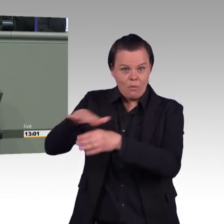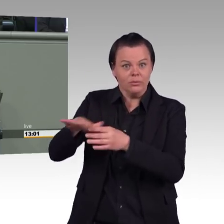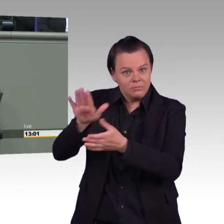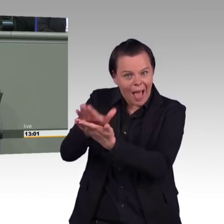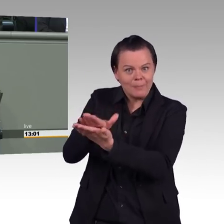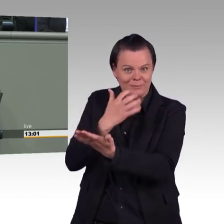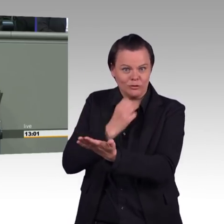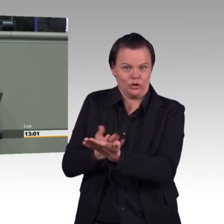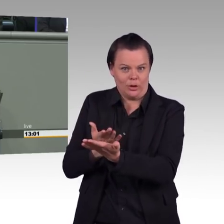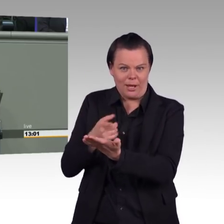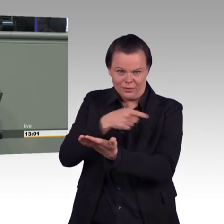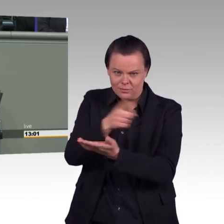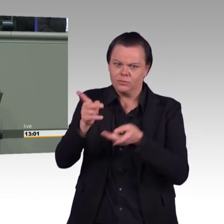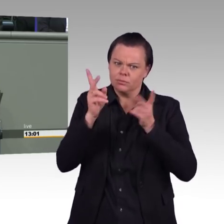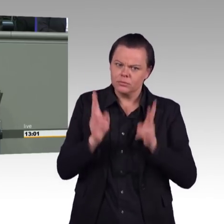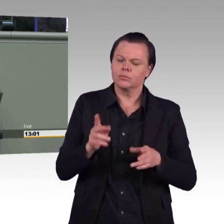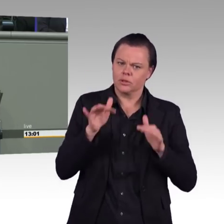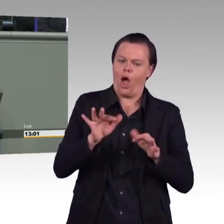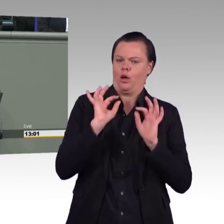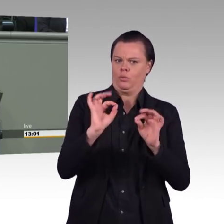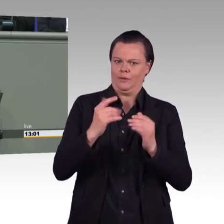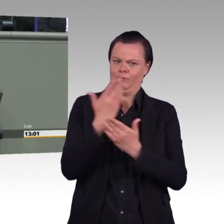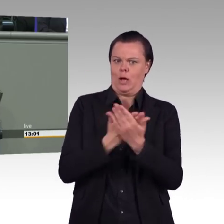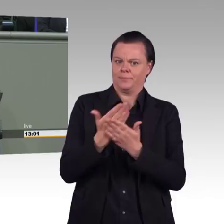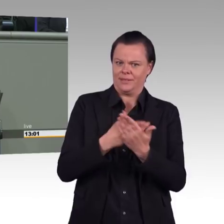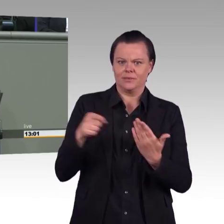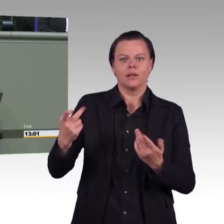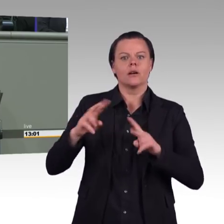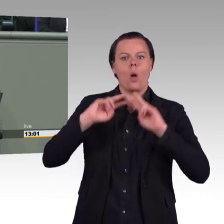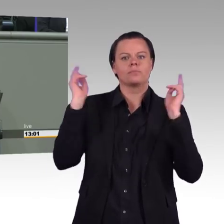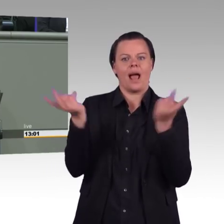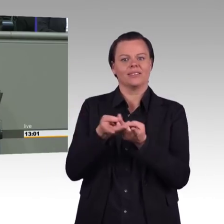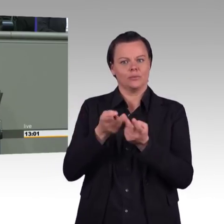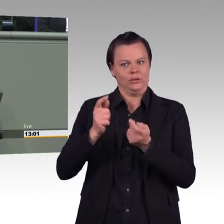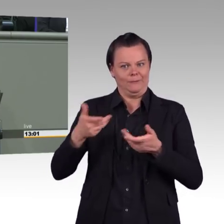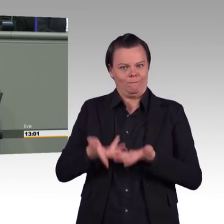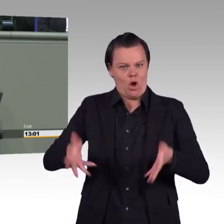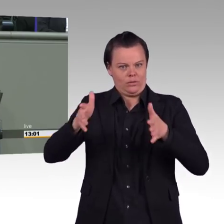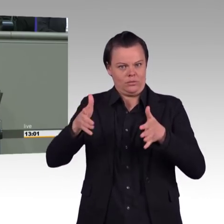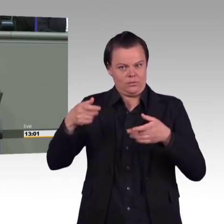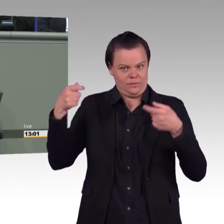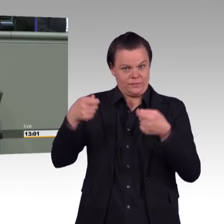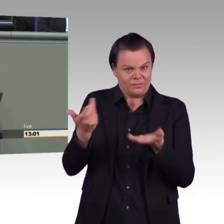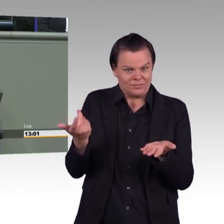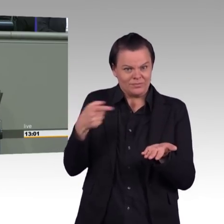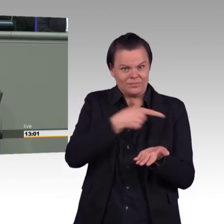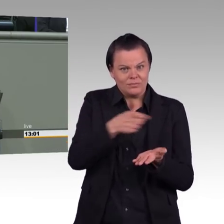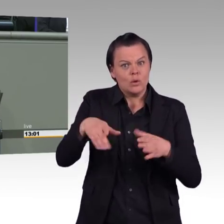und nicht mehr CO2 emittiert, sondern in Zukunft auf Speicher und Nachhaltigkeit setzt. Geben Sie sich einen Ruck. Enttäuschen Sie die